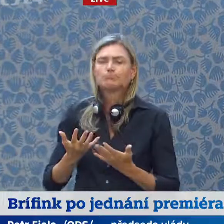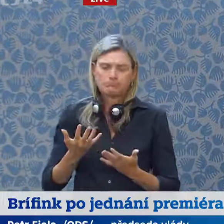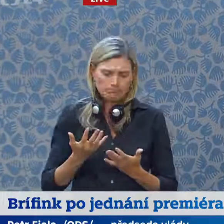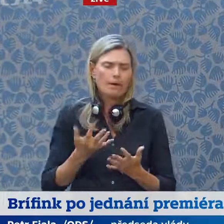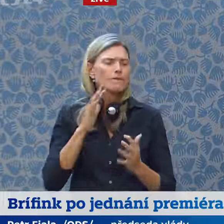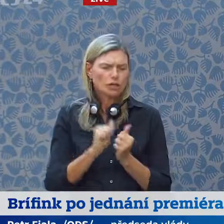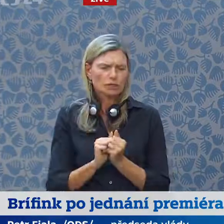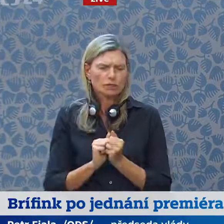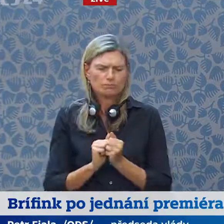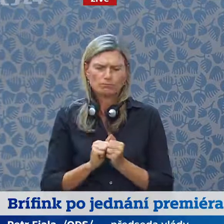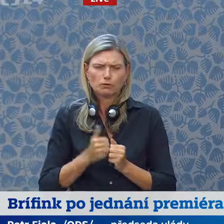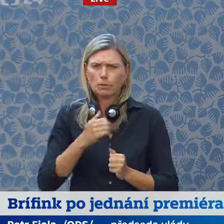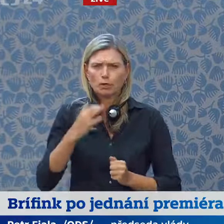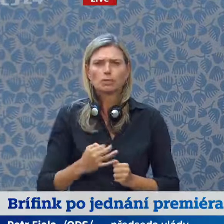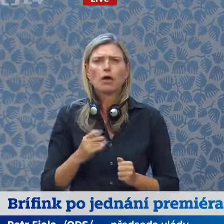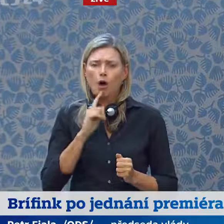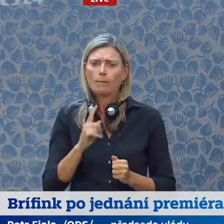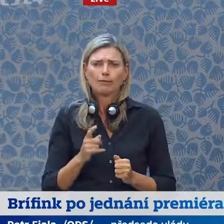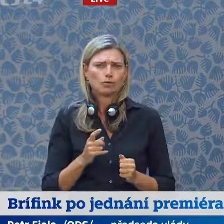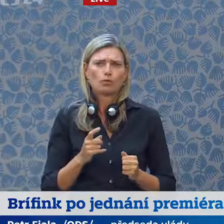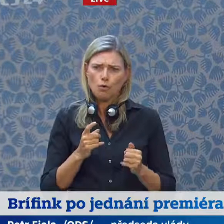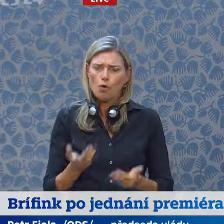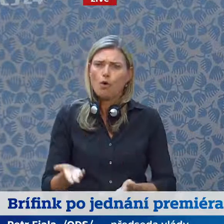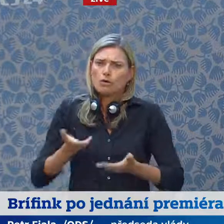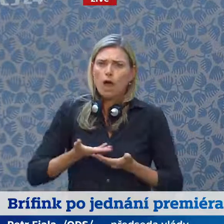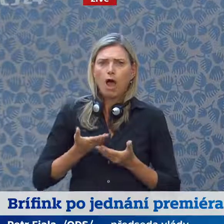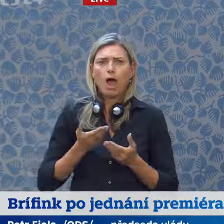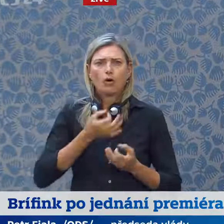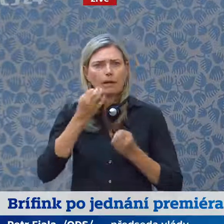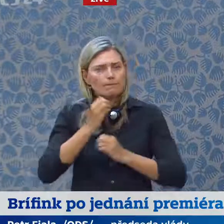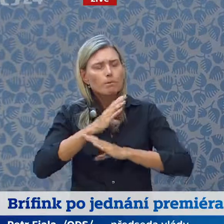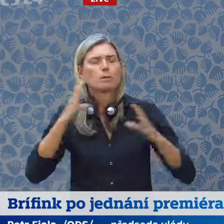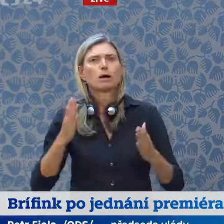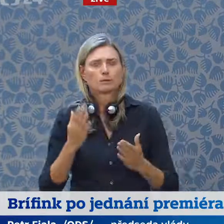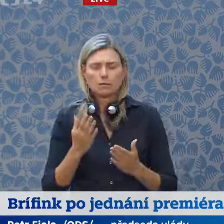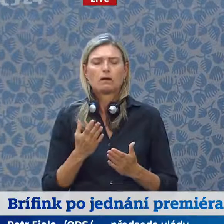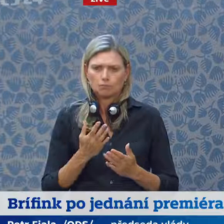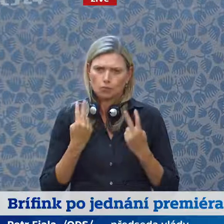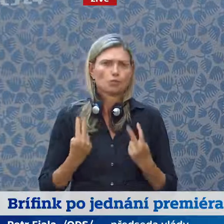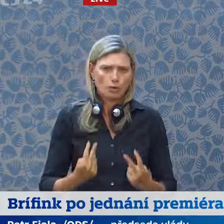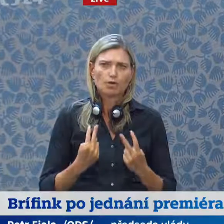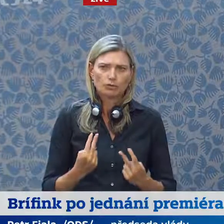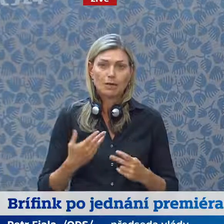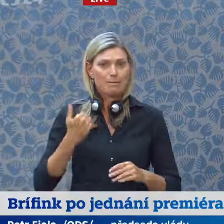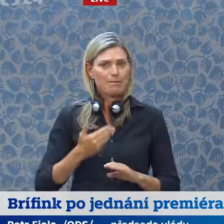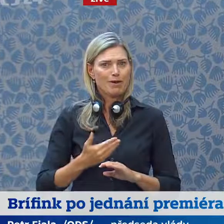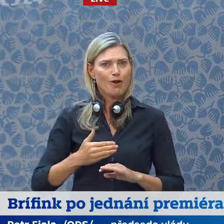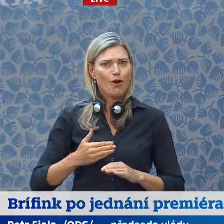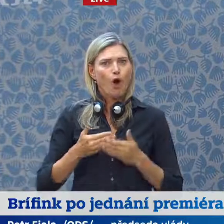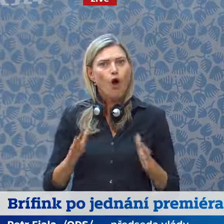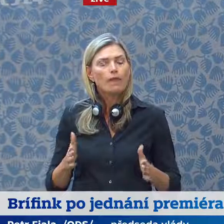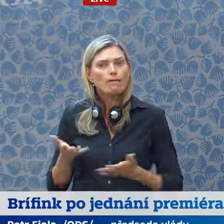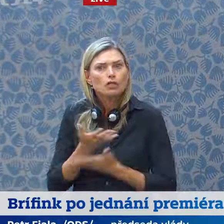to dnešní setkání bylo velmi užitečné, posunulo nás zase dále, já jsem měl velmi dobrý pocit z té